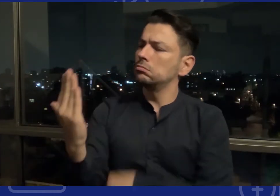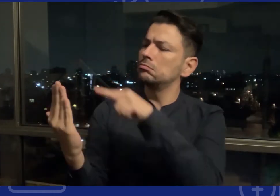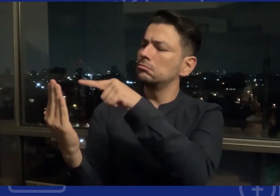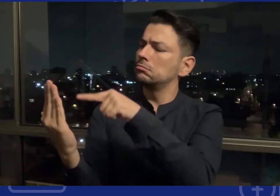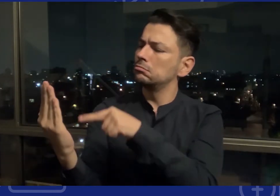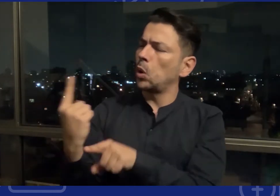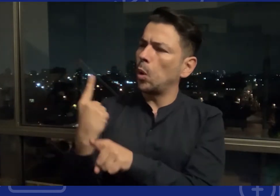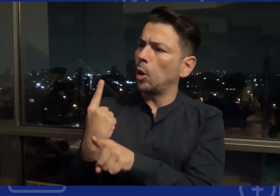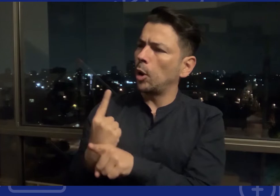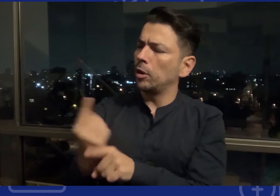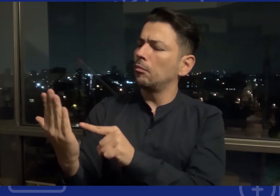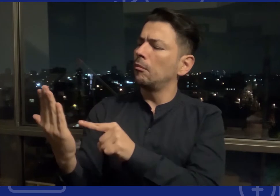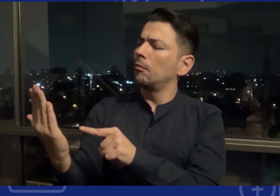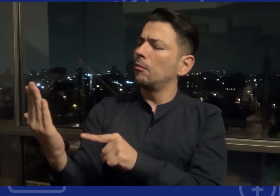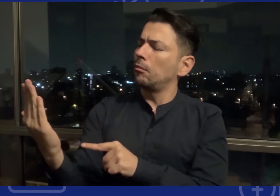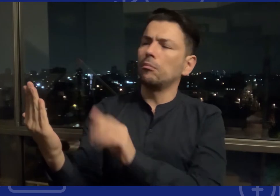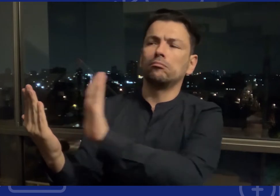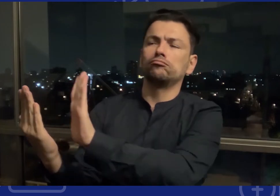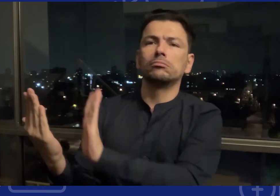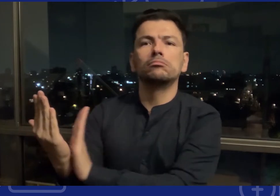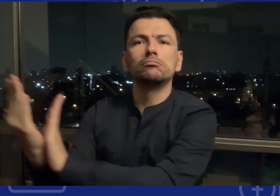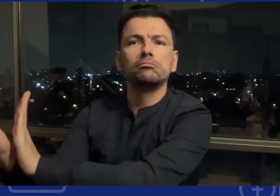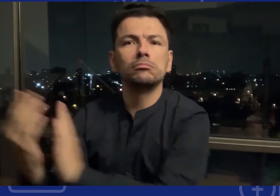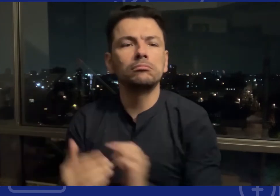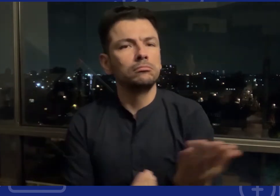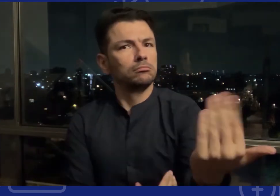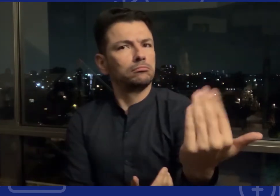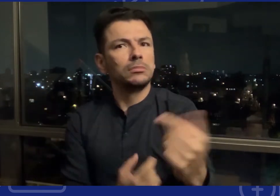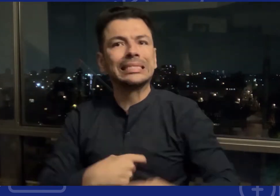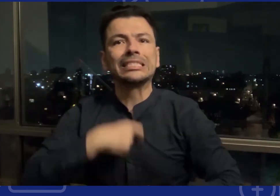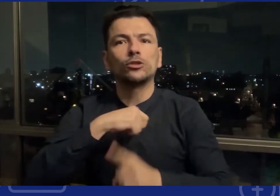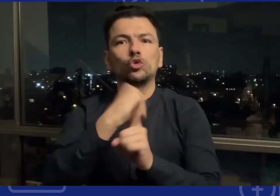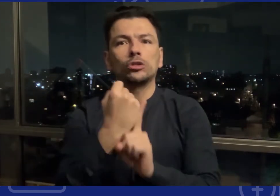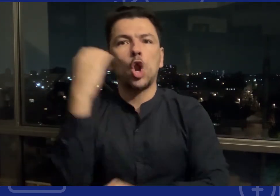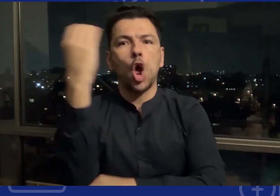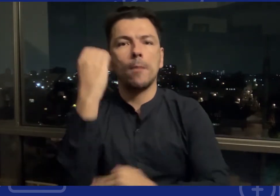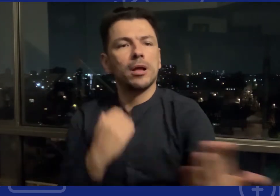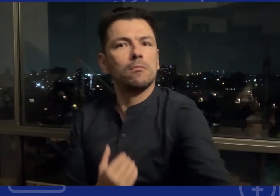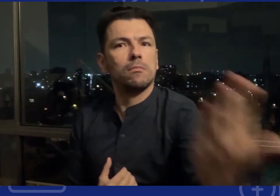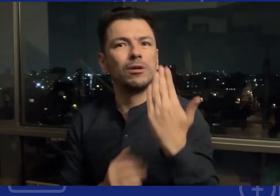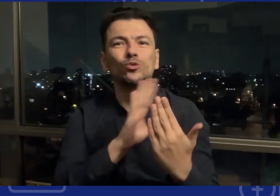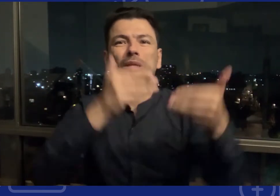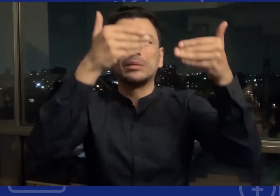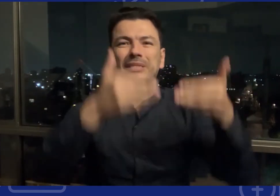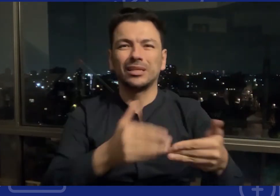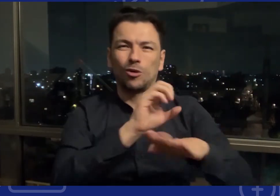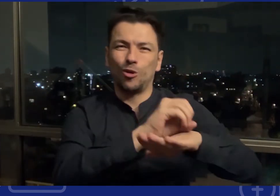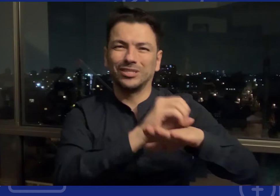informe por parte del gobierno colombiano y recibe el informe alterno por parte de la sociedad civil